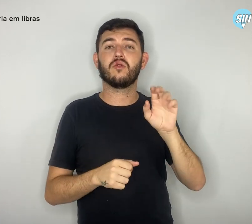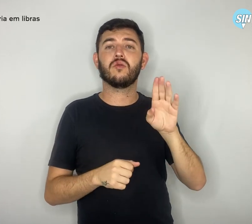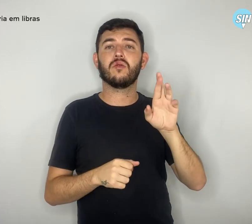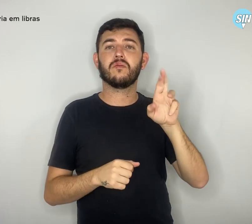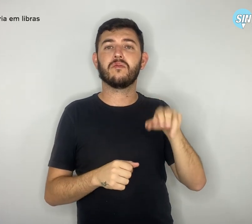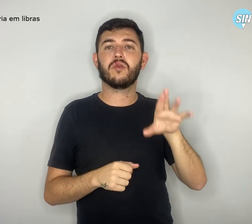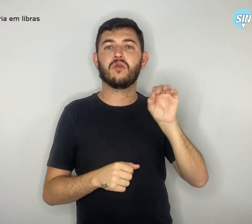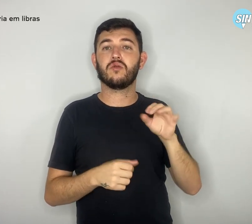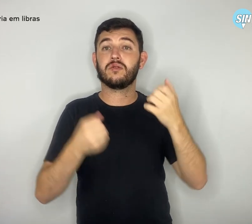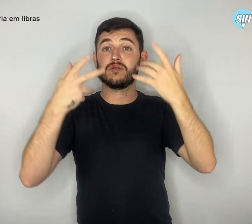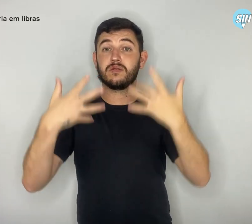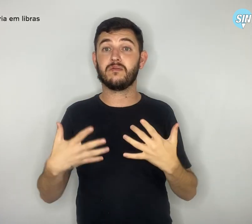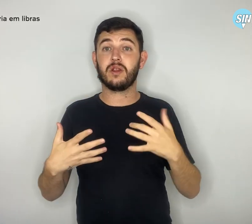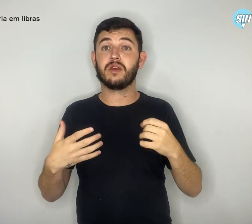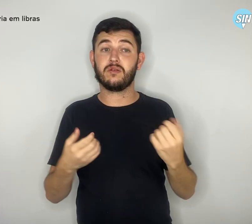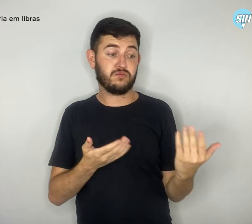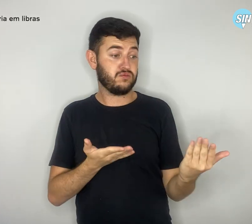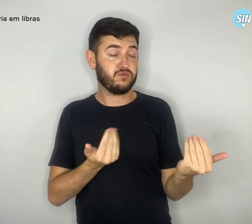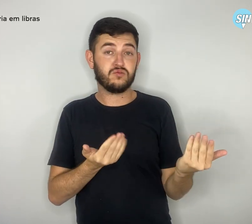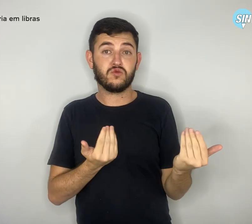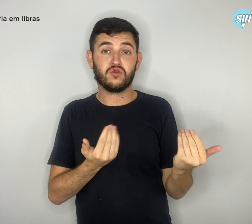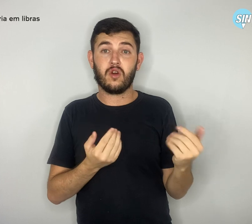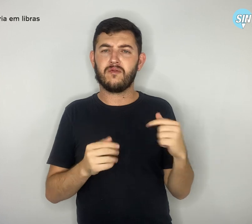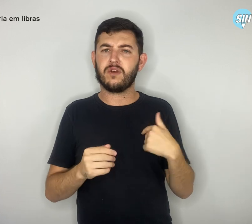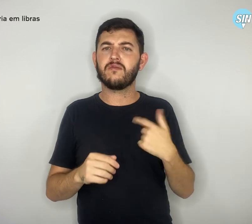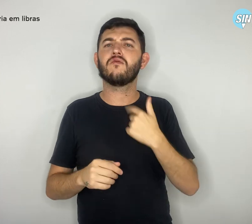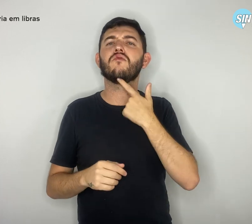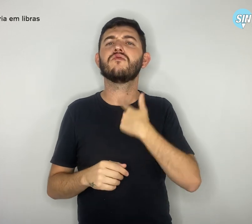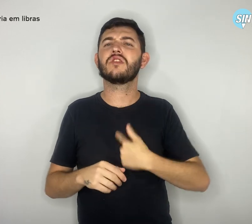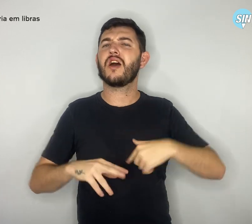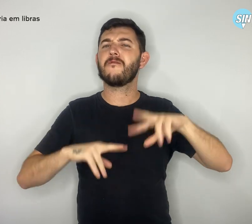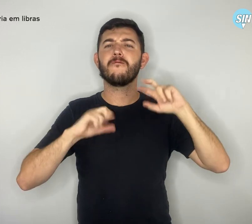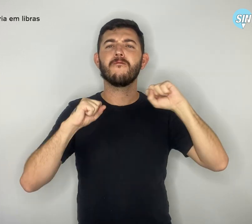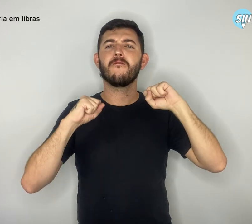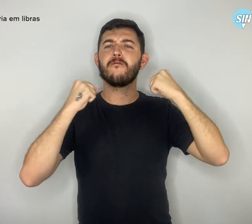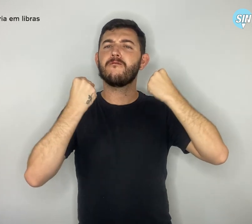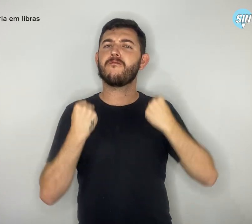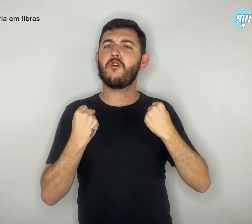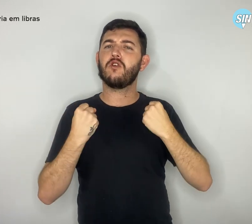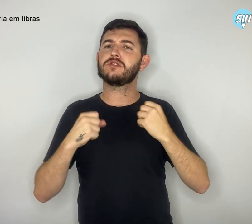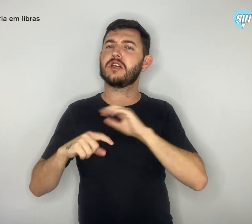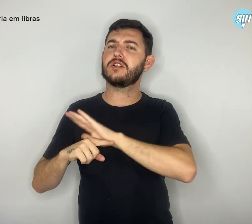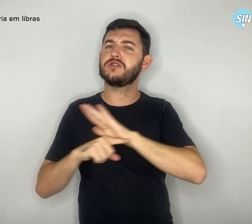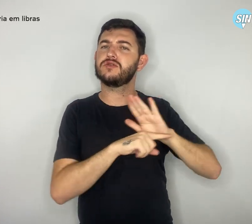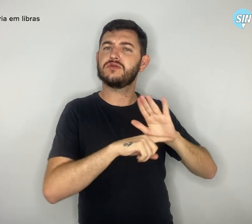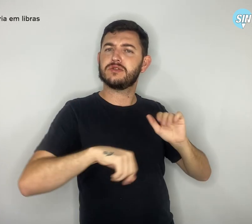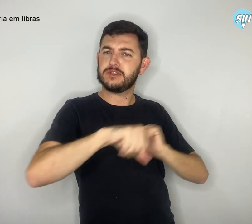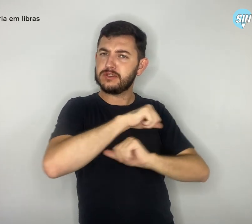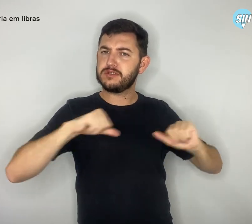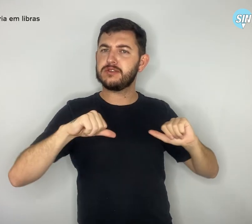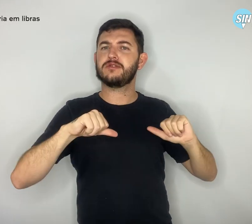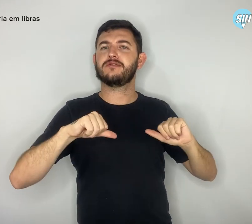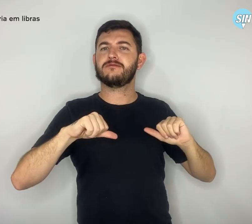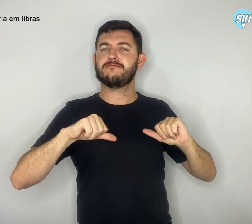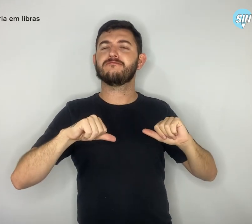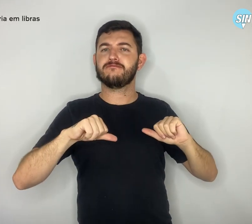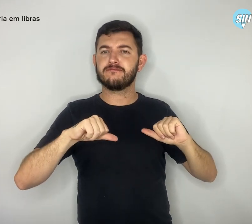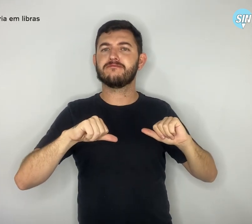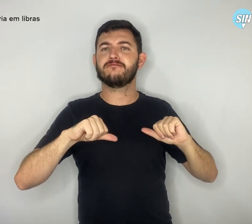possui uma grande força de vontade de transformar a sociedade e são muitos os exemplos de